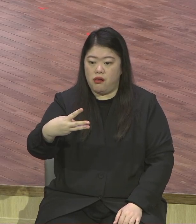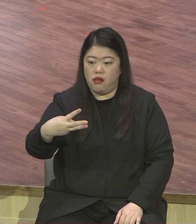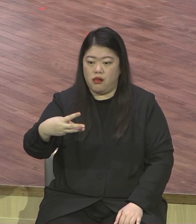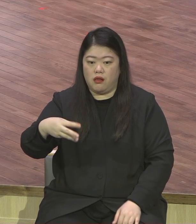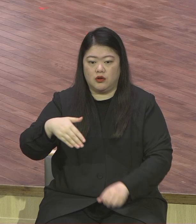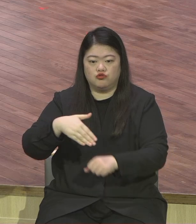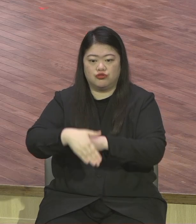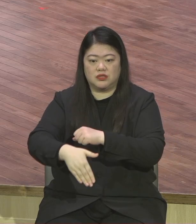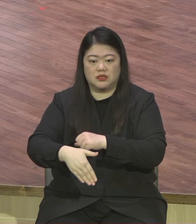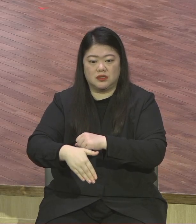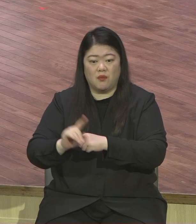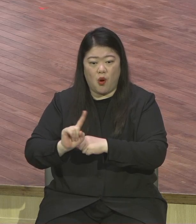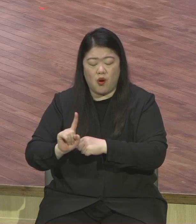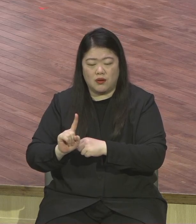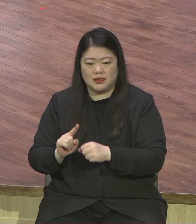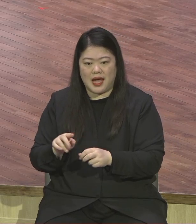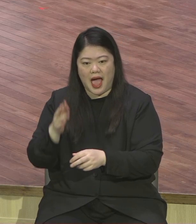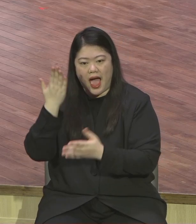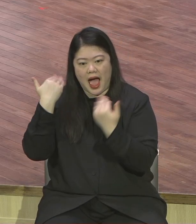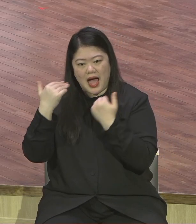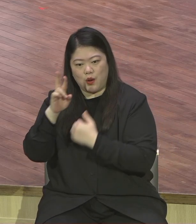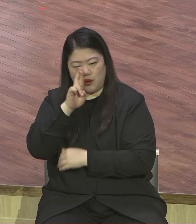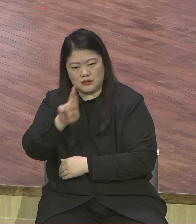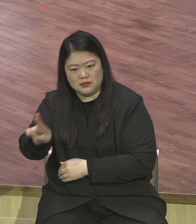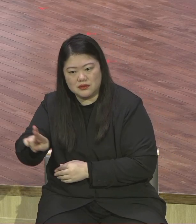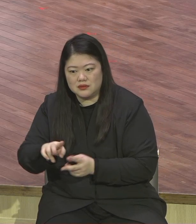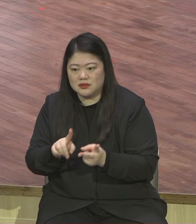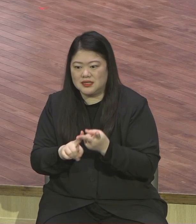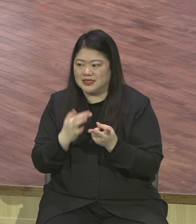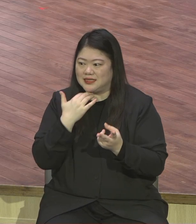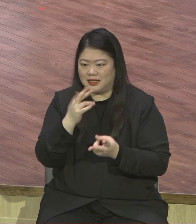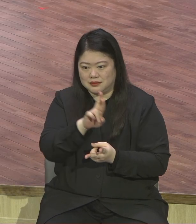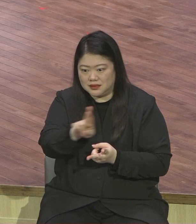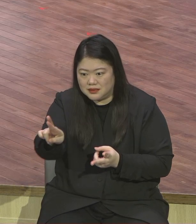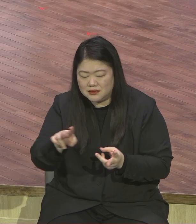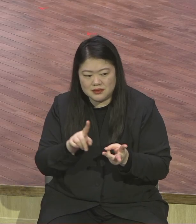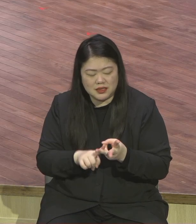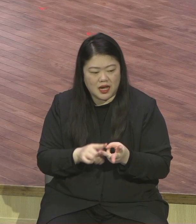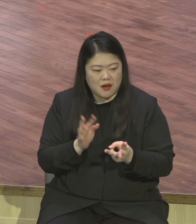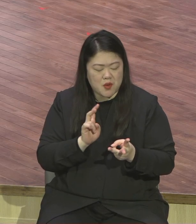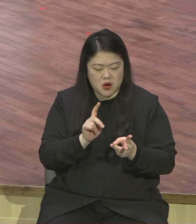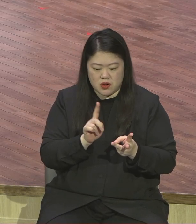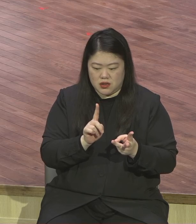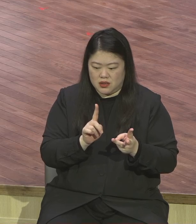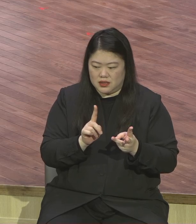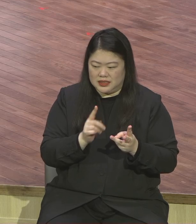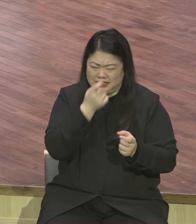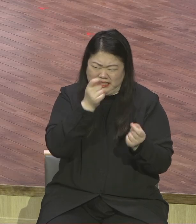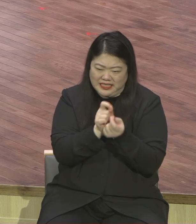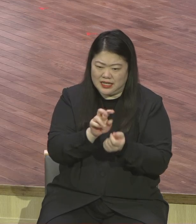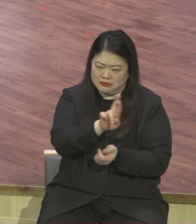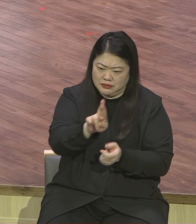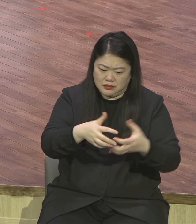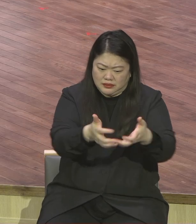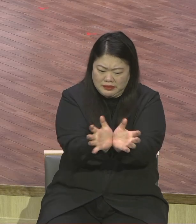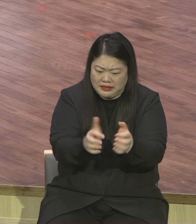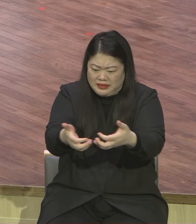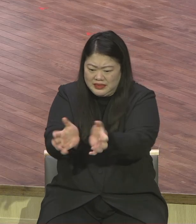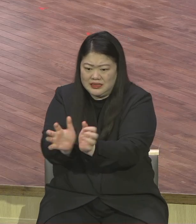않습니다 성인도 아니에요 아니면 뻔하잖아요 결과가 영계 모든 성도들 항상 영적 굿파인들